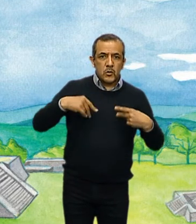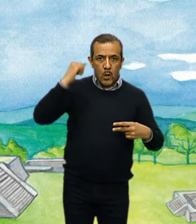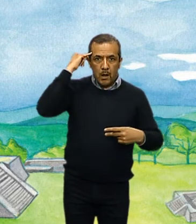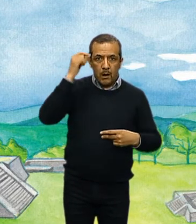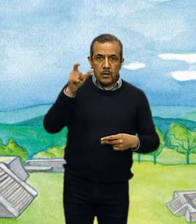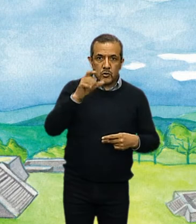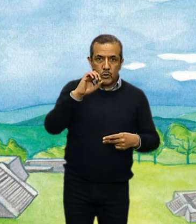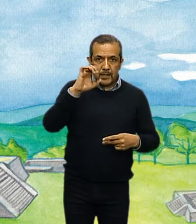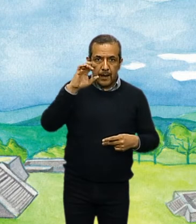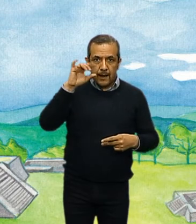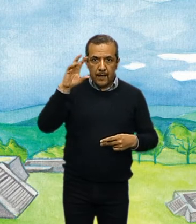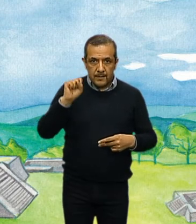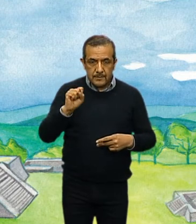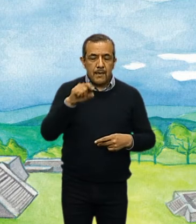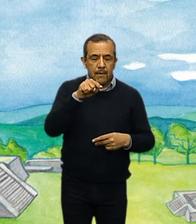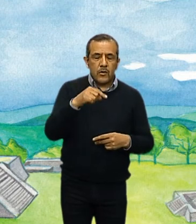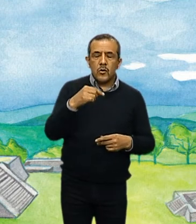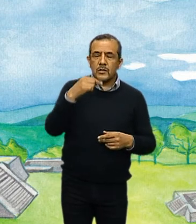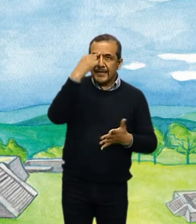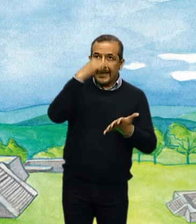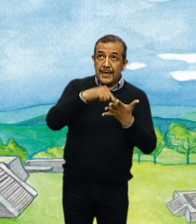consideraban uno de sus dioses principales.